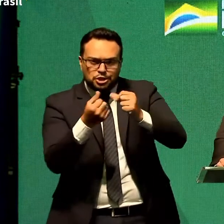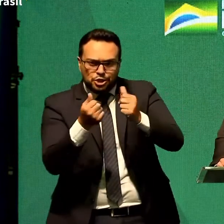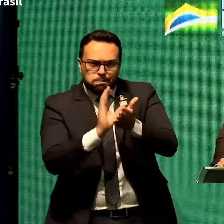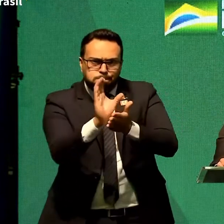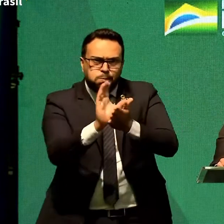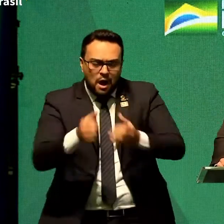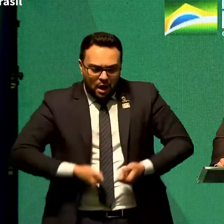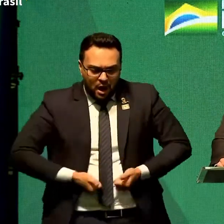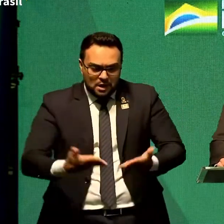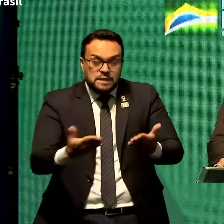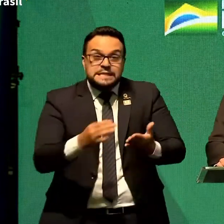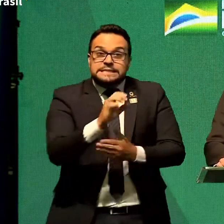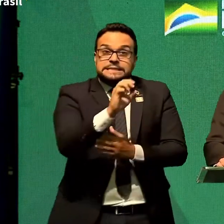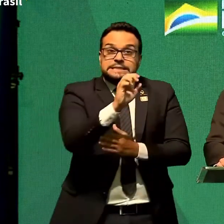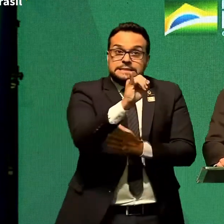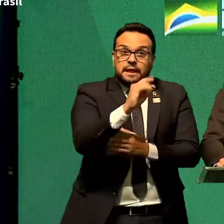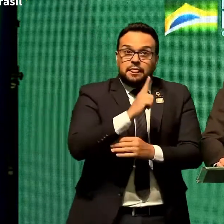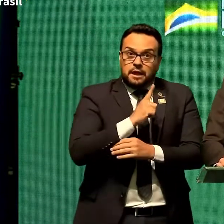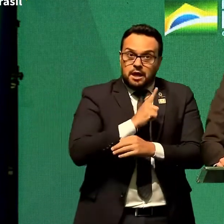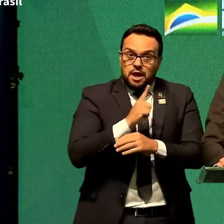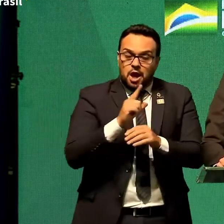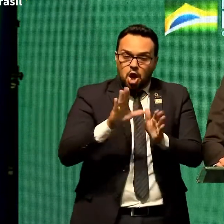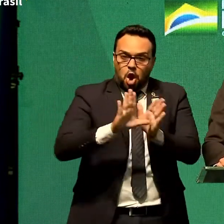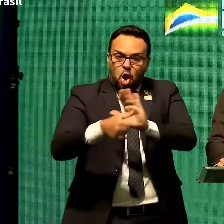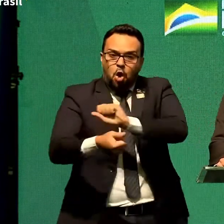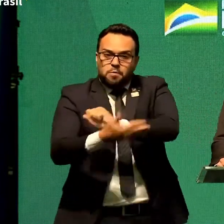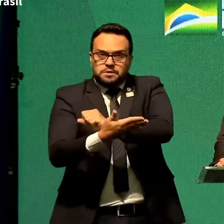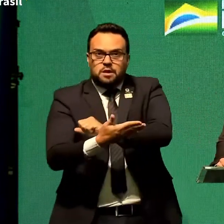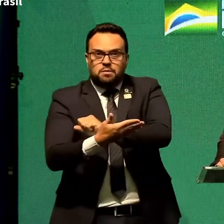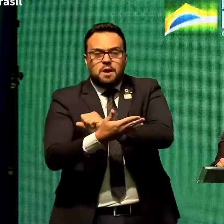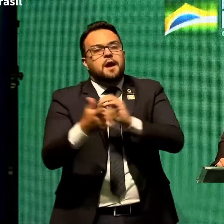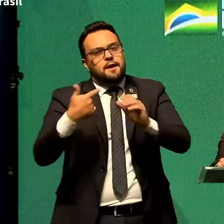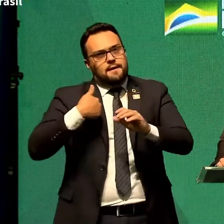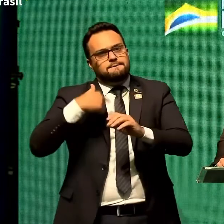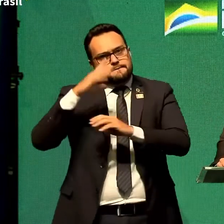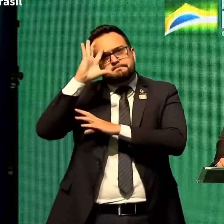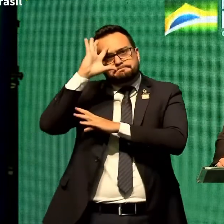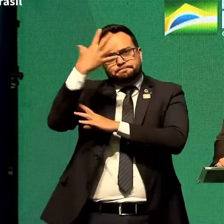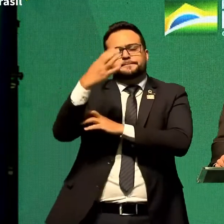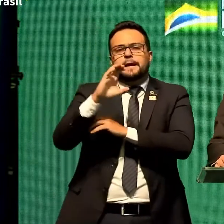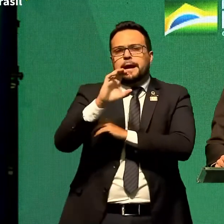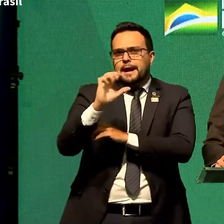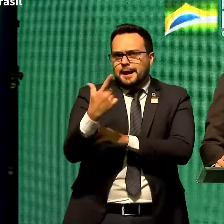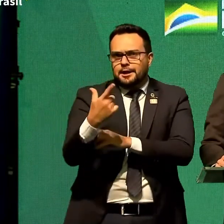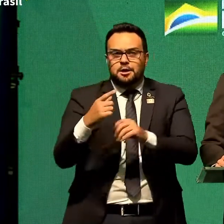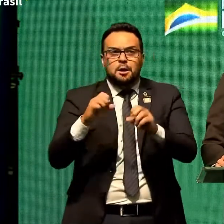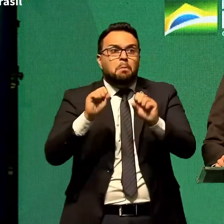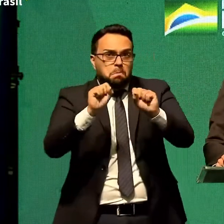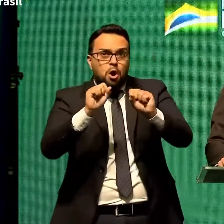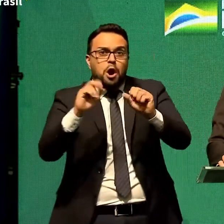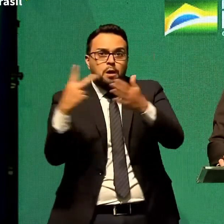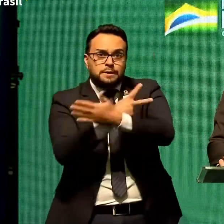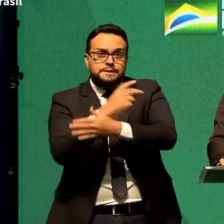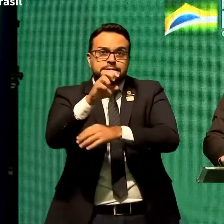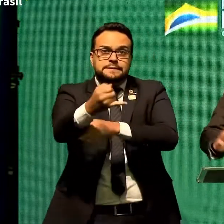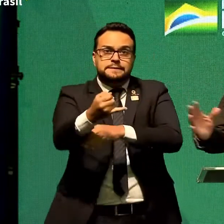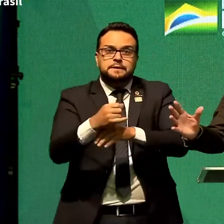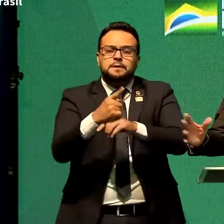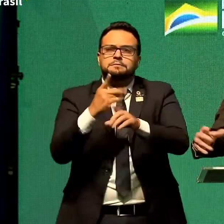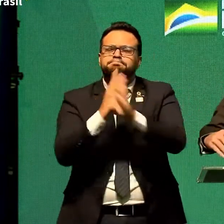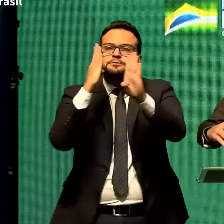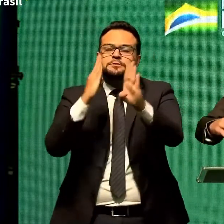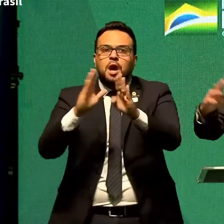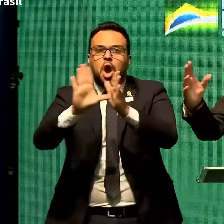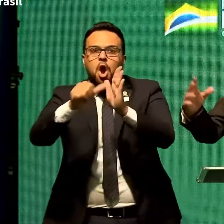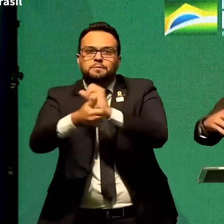Se aparecer um problema de corrupção, a vai tomar providência. E pode acontecer. Cada